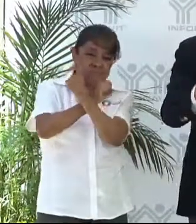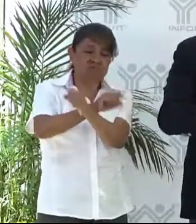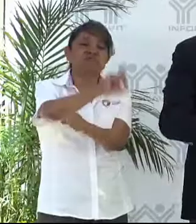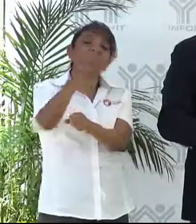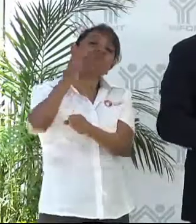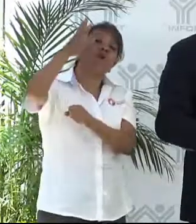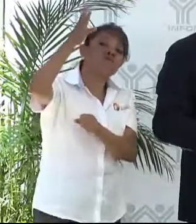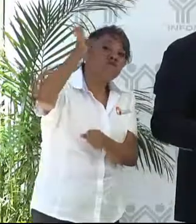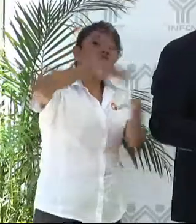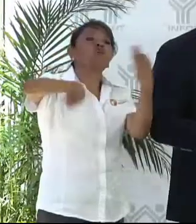por eso hemos tomado la solicitud.